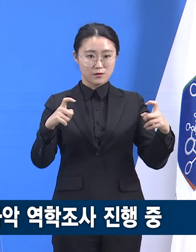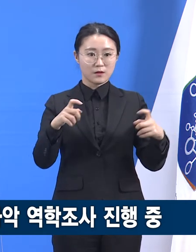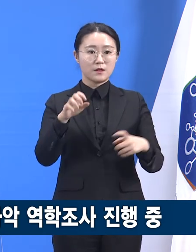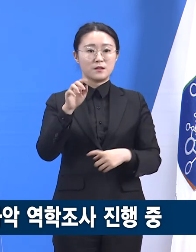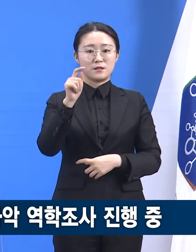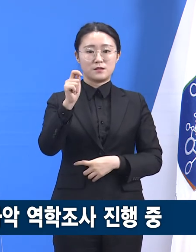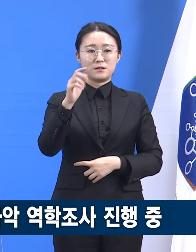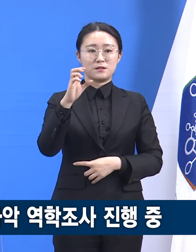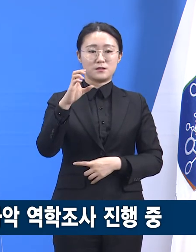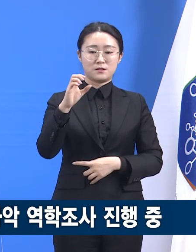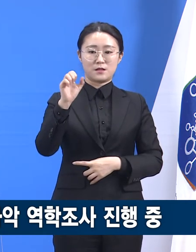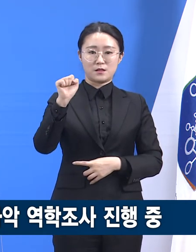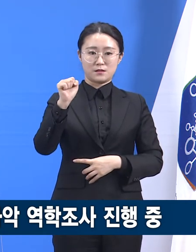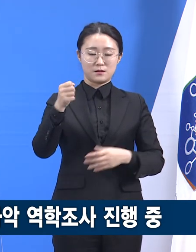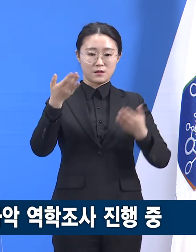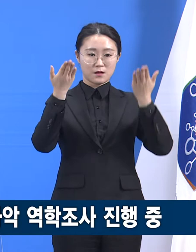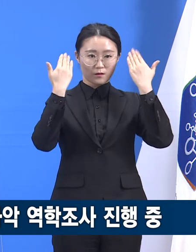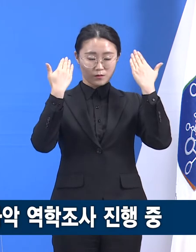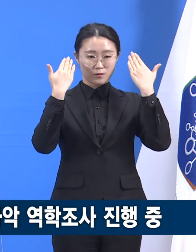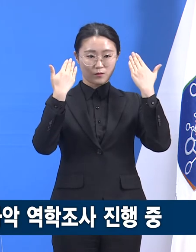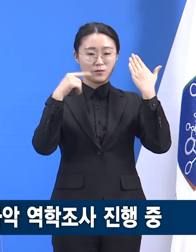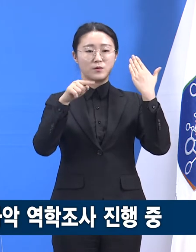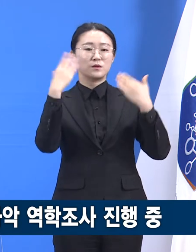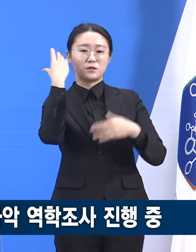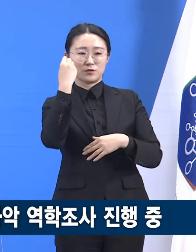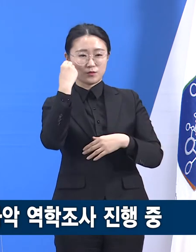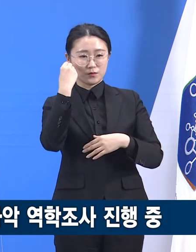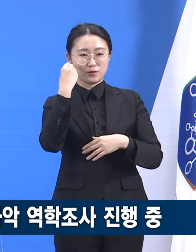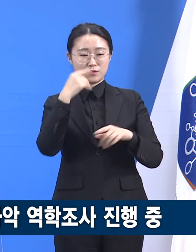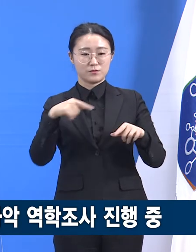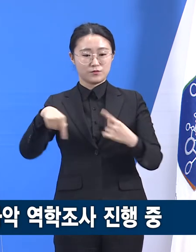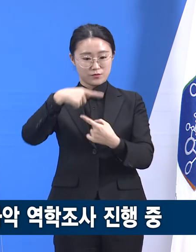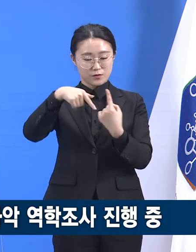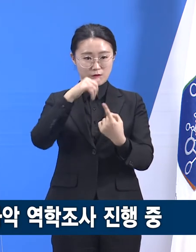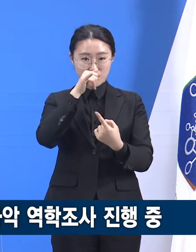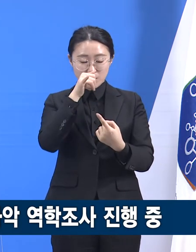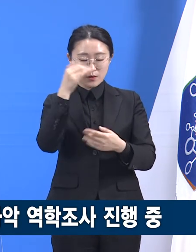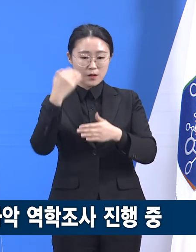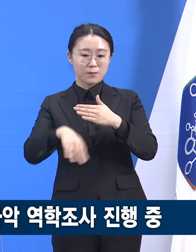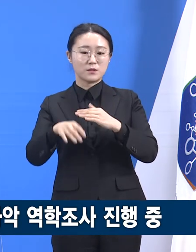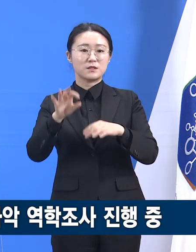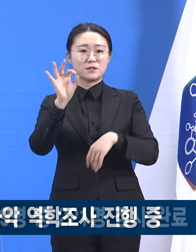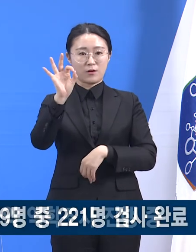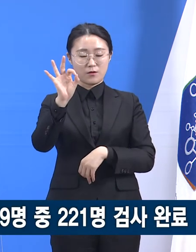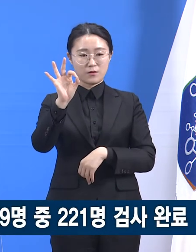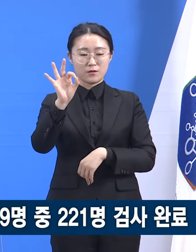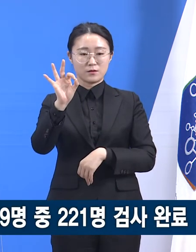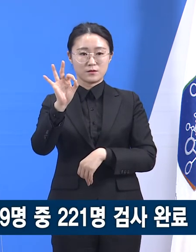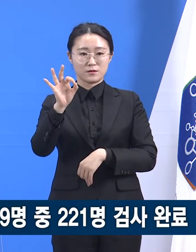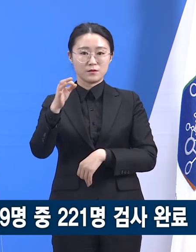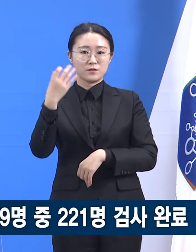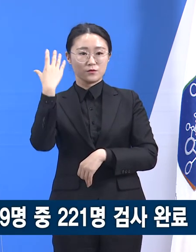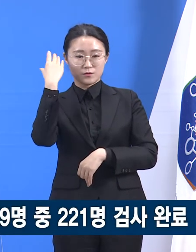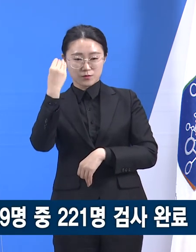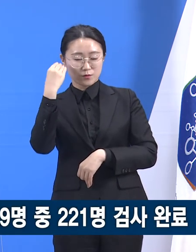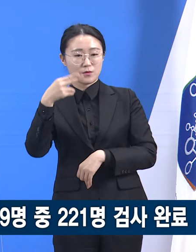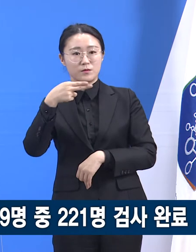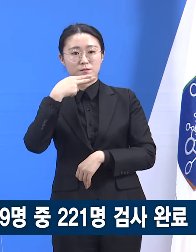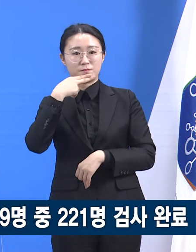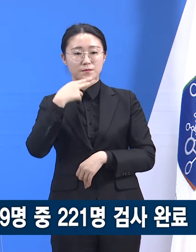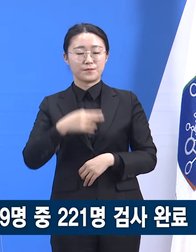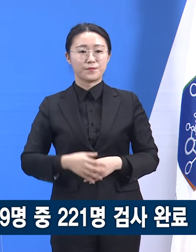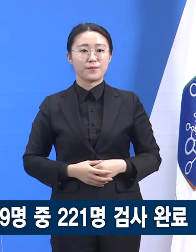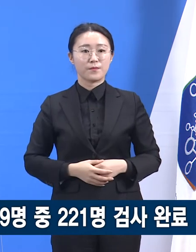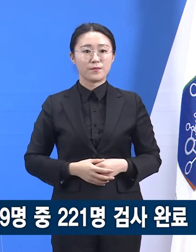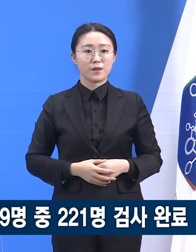운영되었고, 나머지 10개소는 비숙박 상태였습니다. 대전 IEM 선교회와 관련 검사